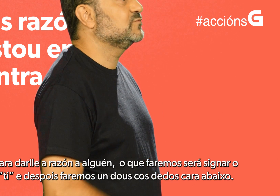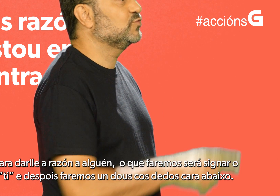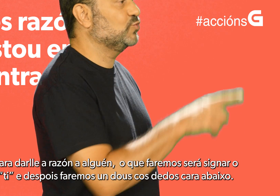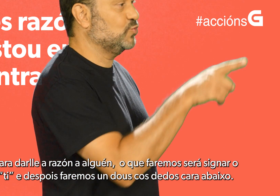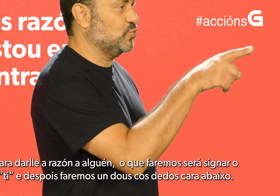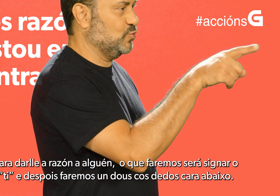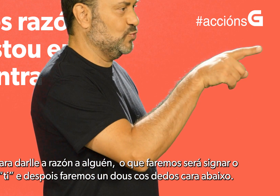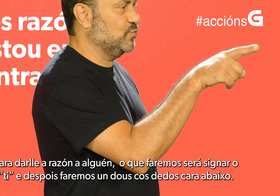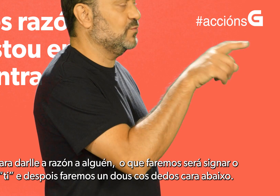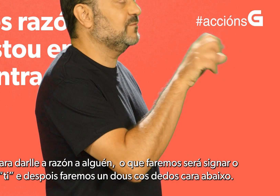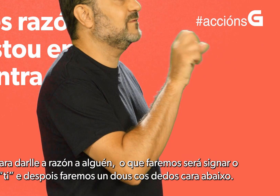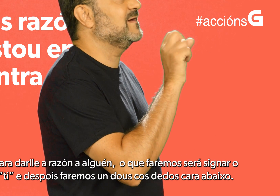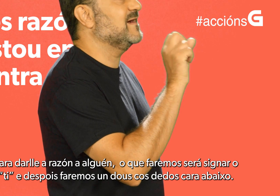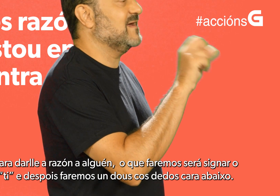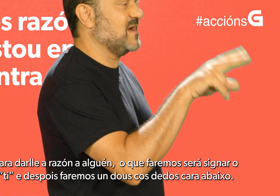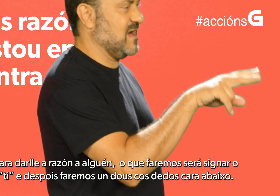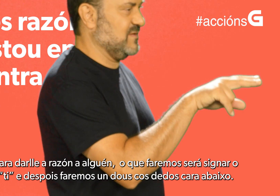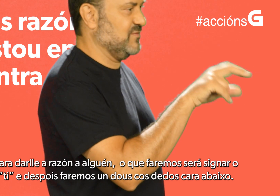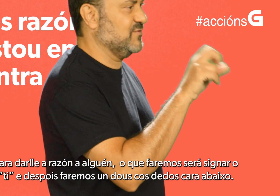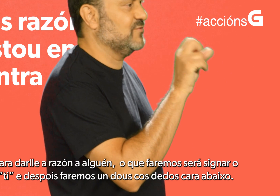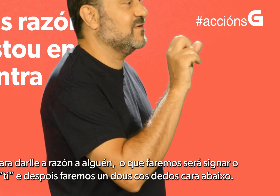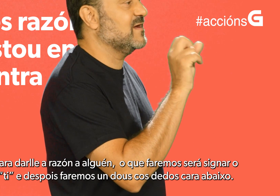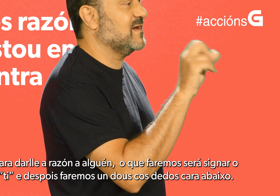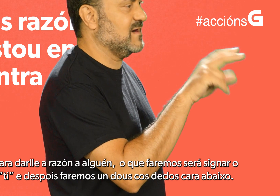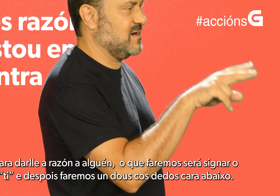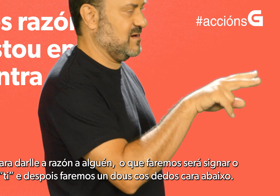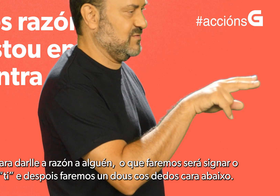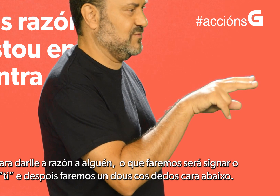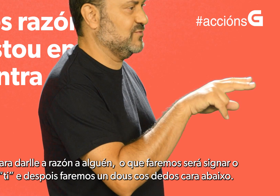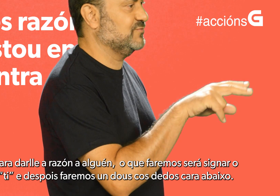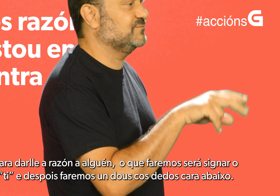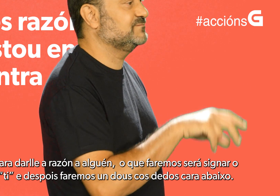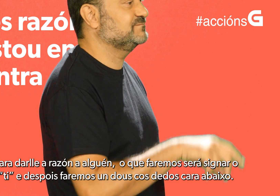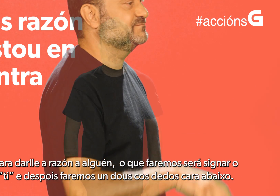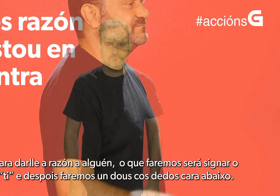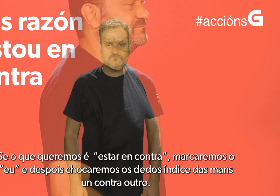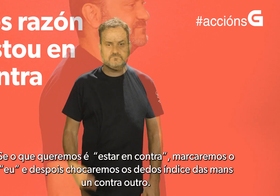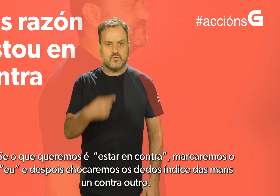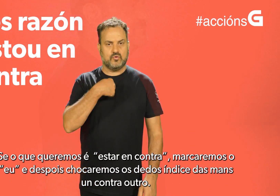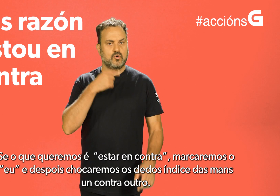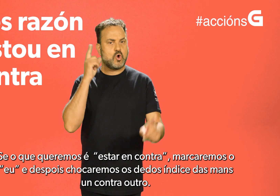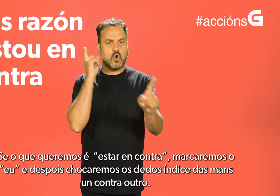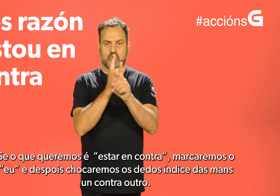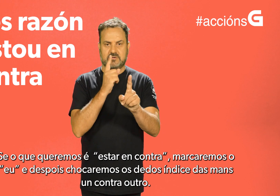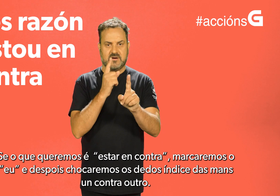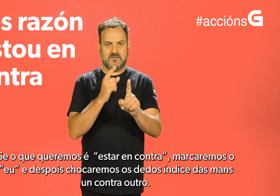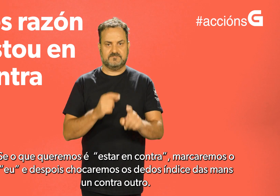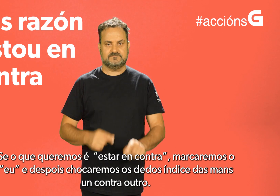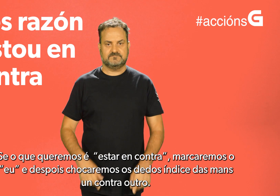o que faremos será signar o ti e despois faremos un dous cos dedos cara abaixo. Se o que queremos é estar en contra,